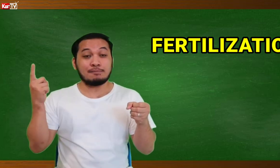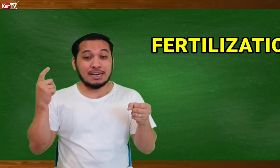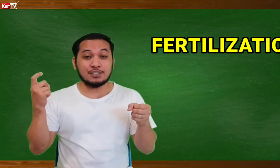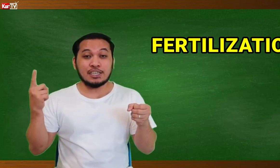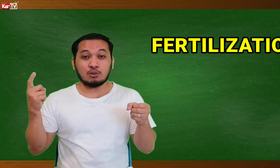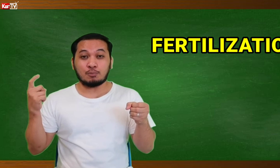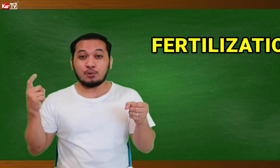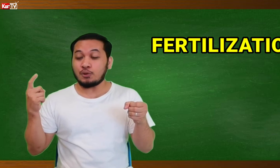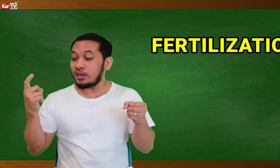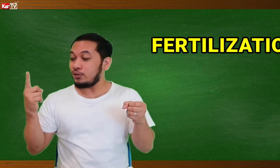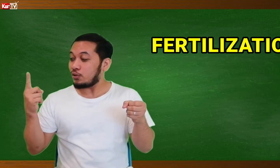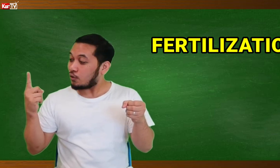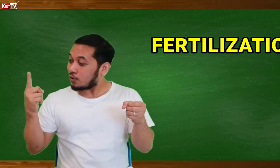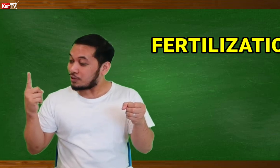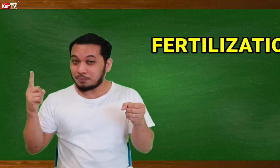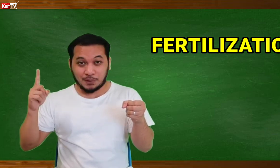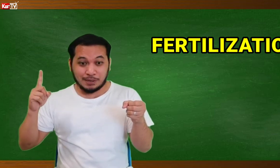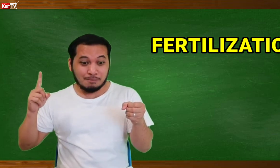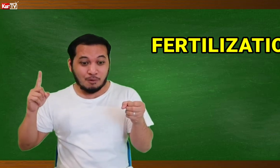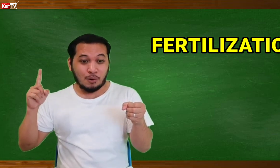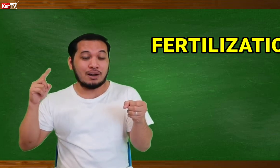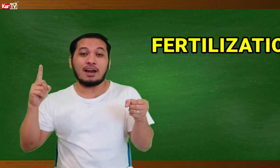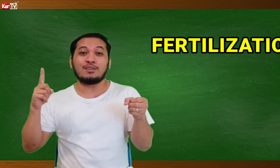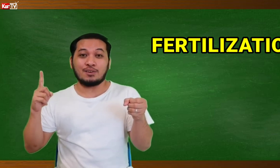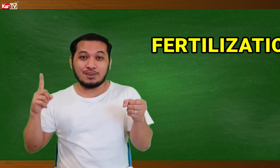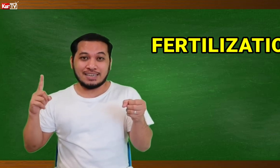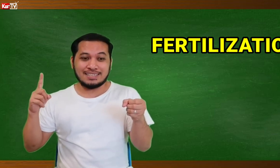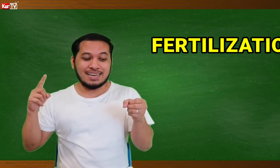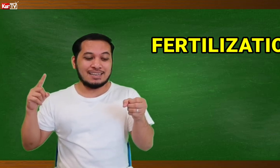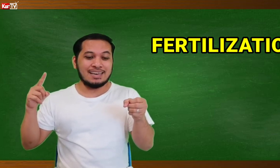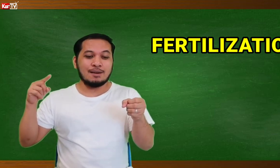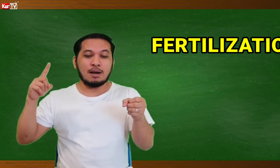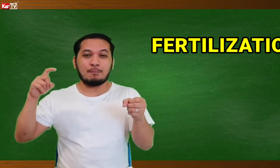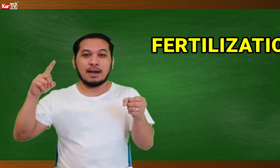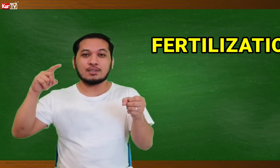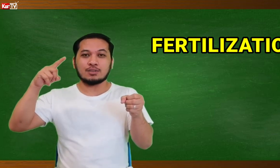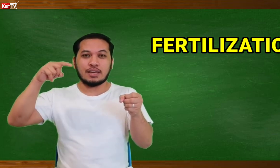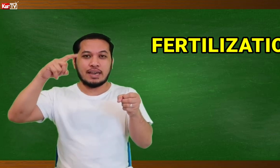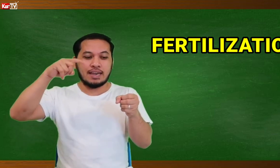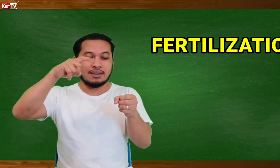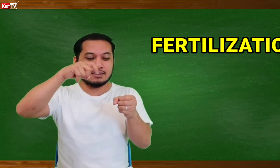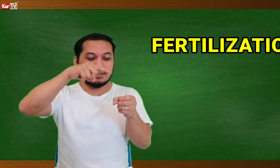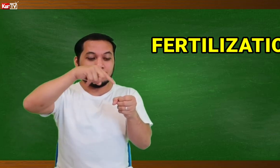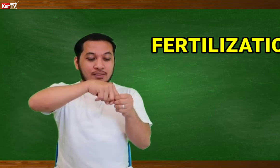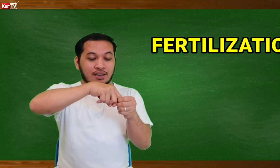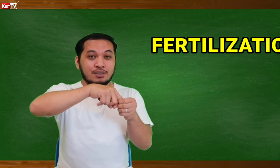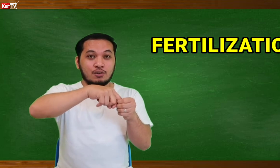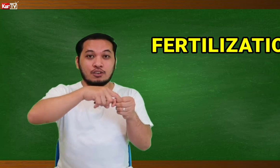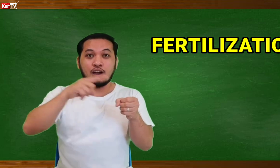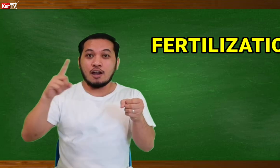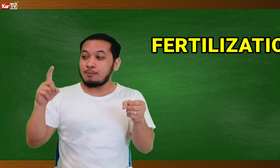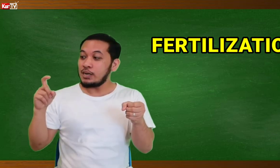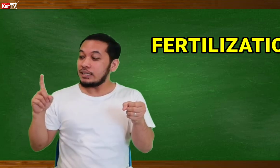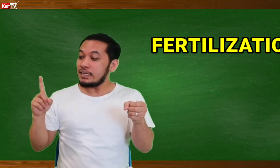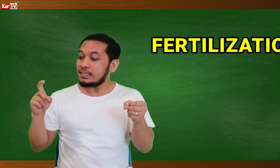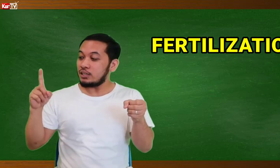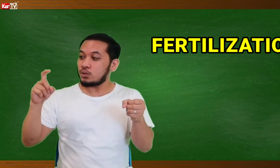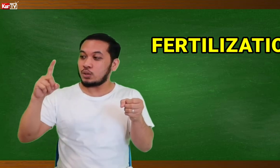imagine ito po yung inyong sperm or ano, ganyan, kapasok sa eggs. Ayun. PURPILIZATION.